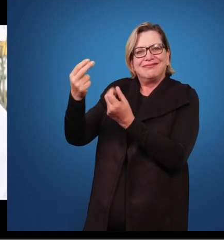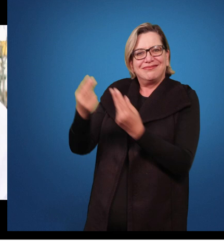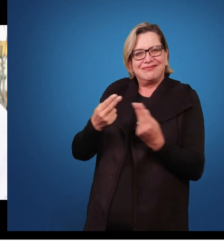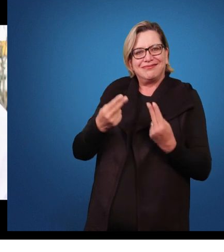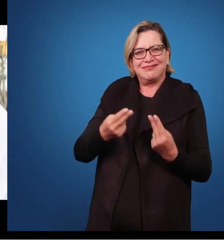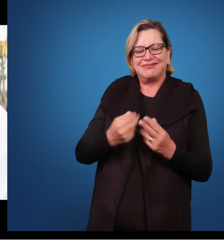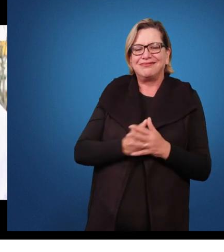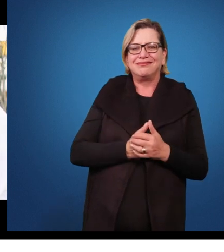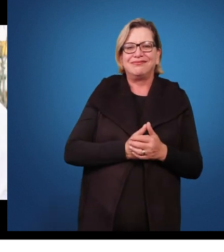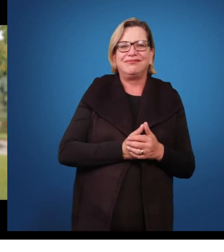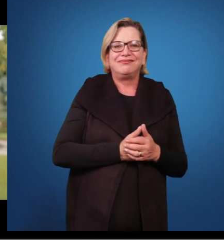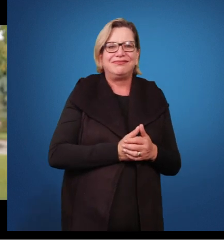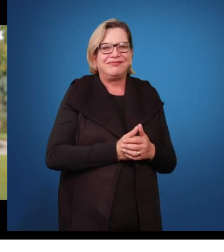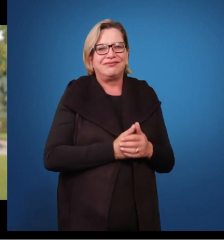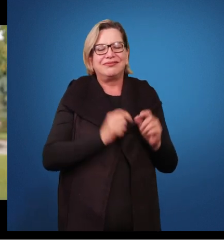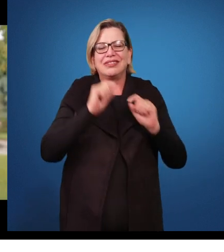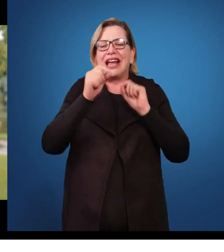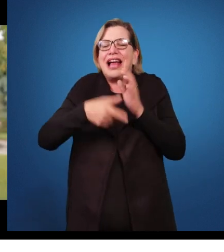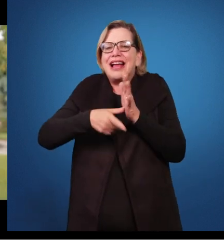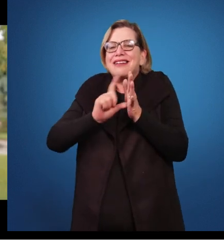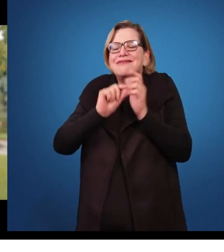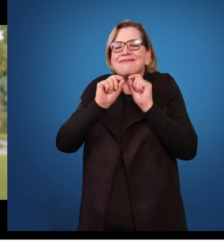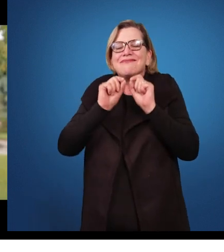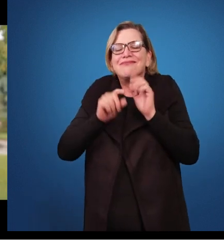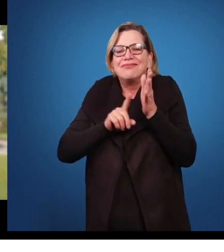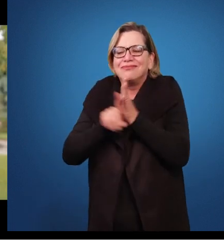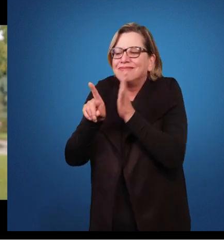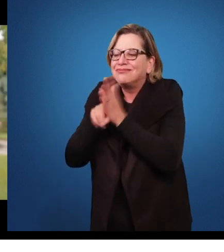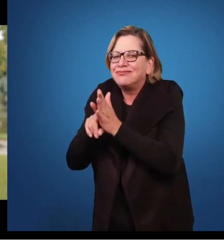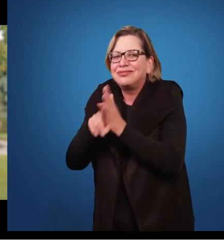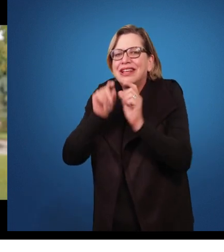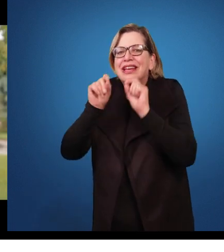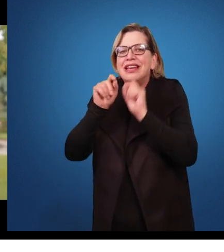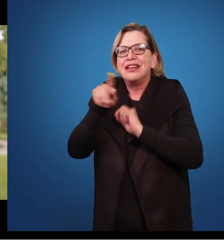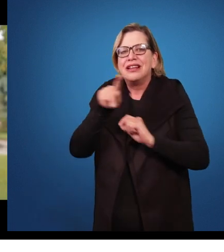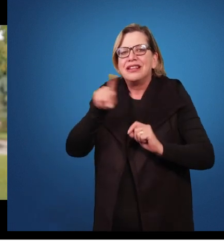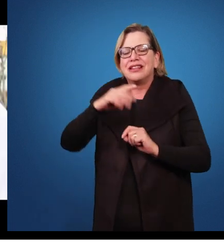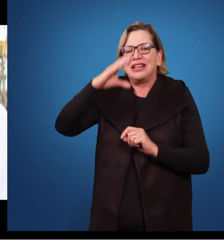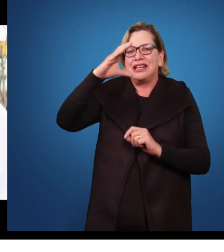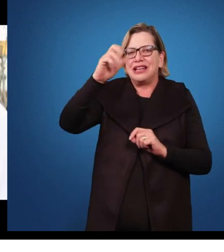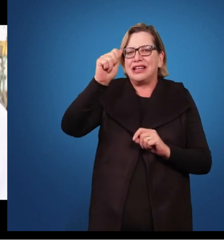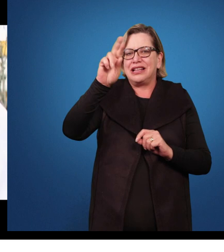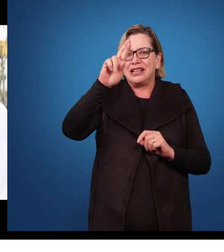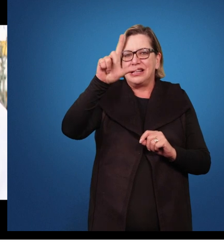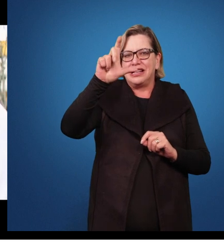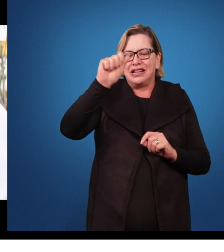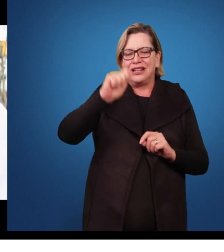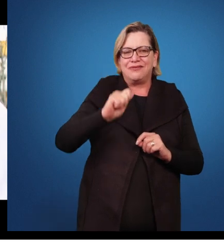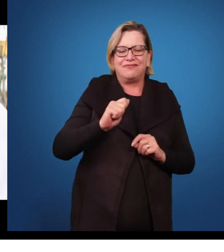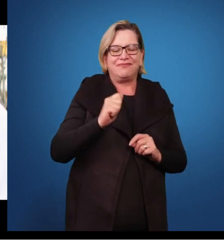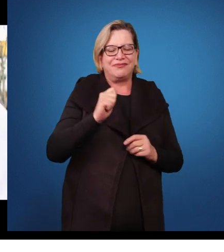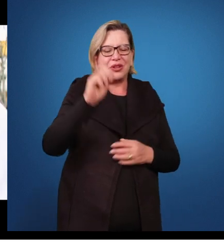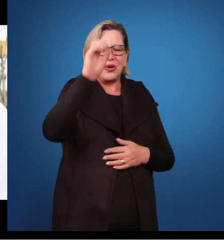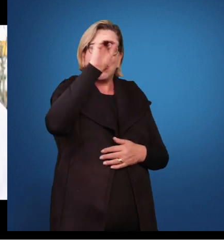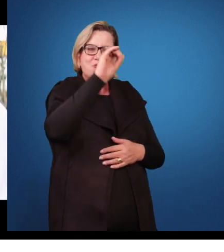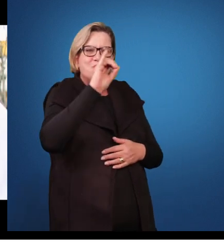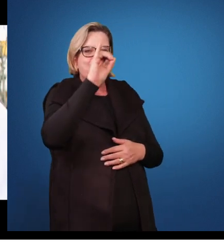nossa série. De antemão, eu te pergunto, quem é a professora Carla? Olá a todos, obrigada pelo convite, uma